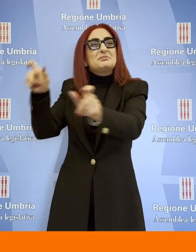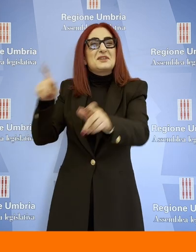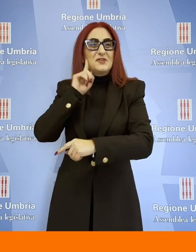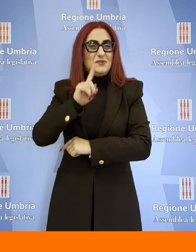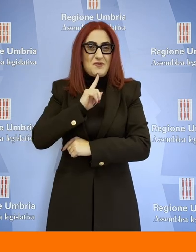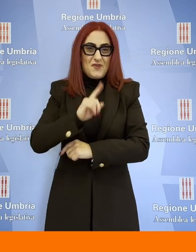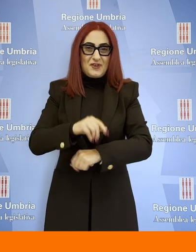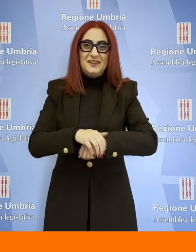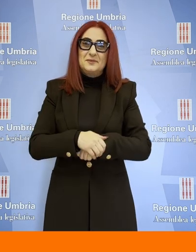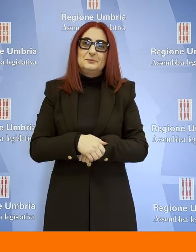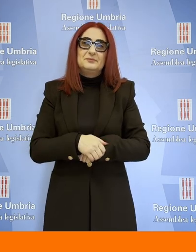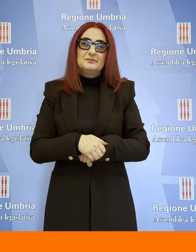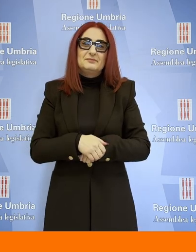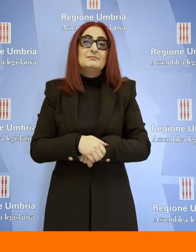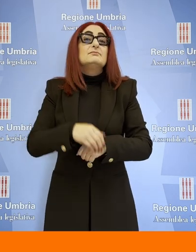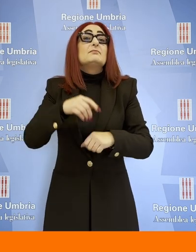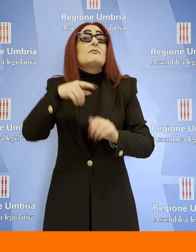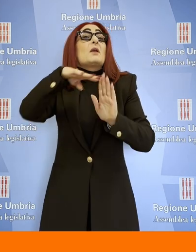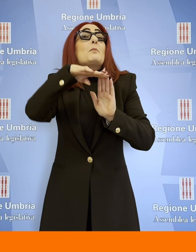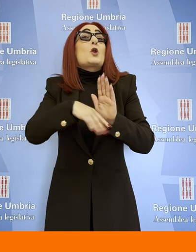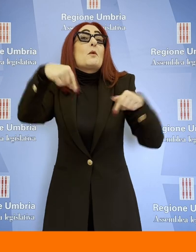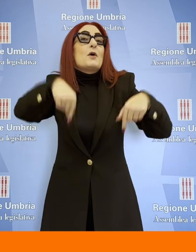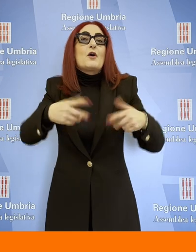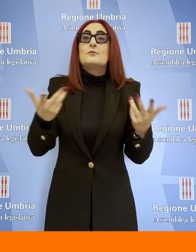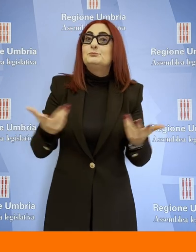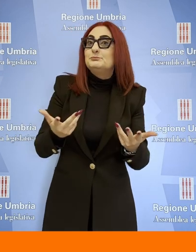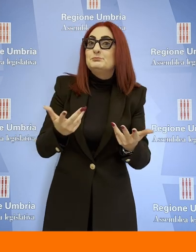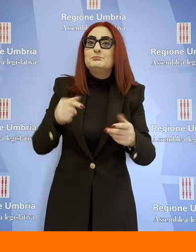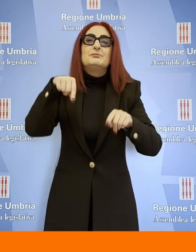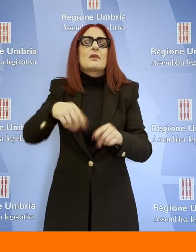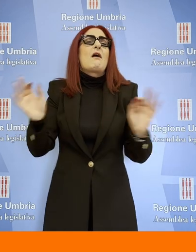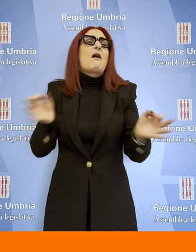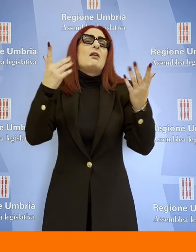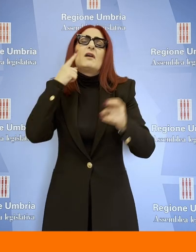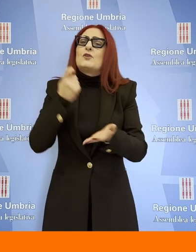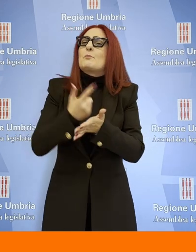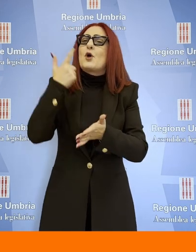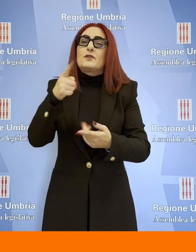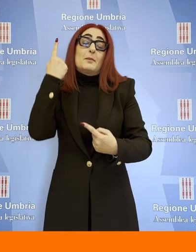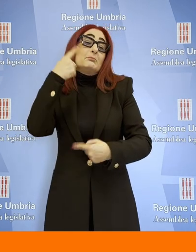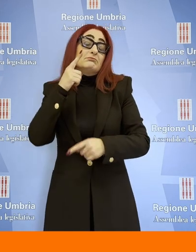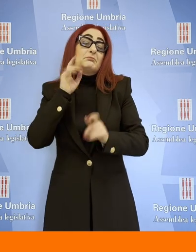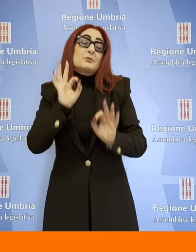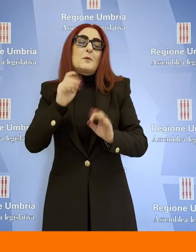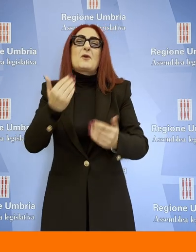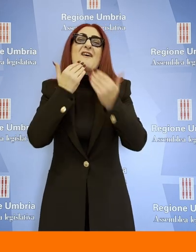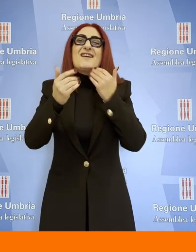non udenti. Il programma di oggi verte su un evento importante per l'Assemblea Legislativa dell'Umbria, la